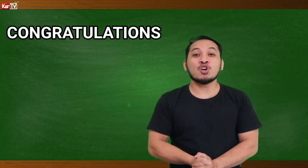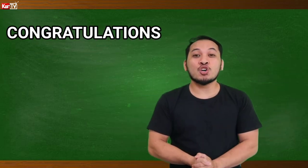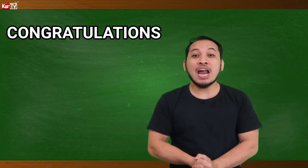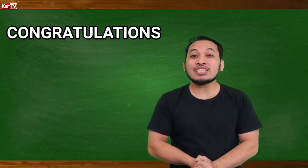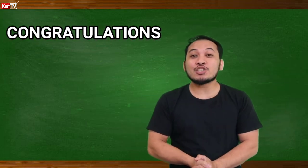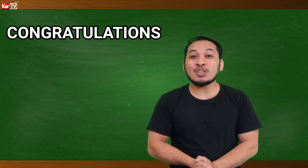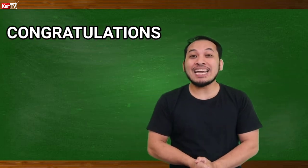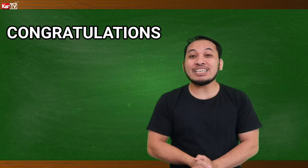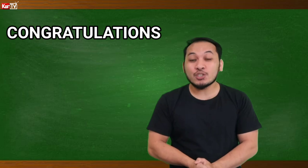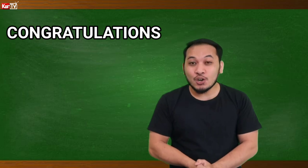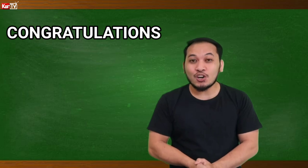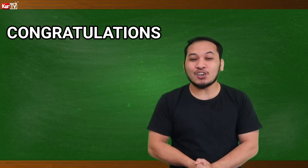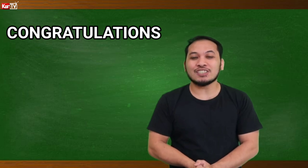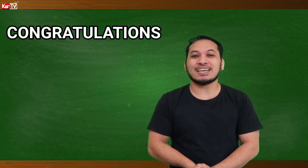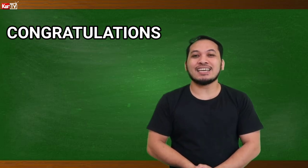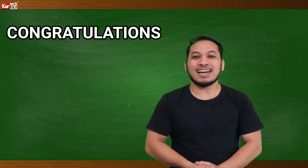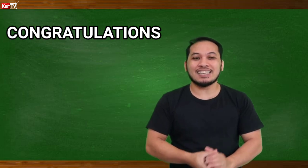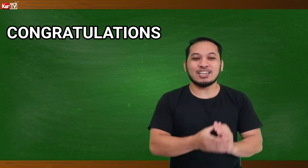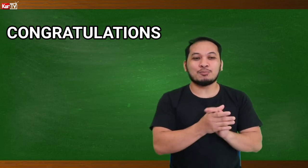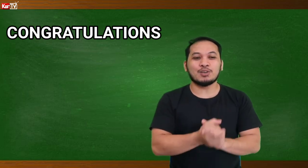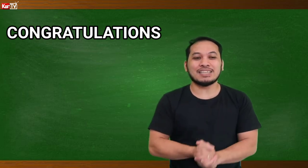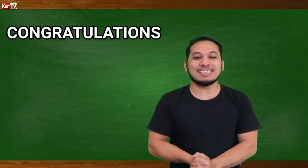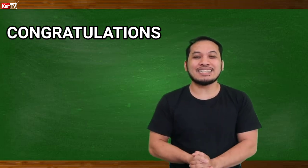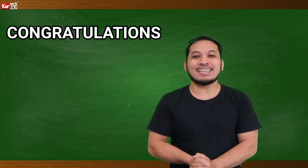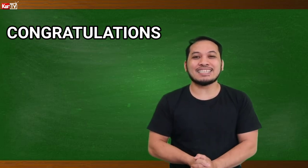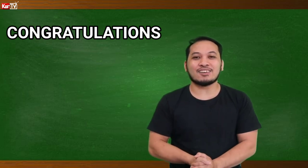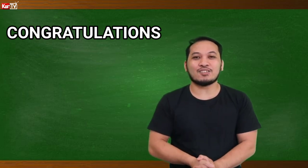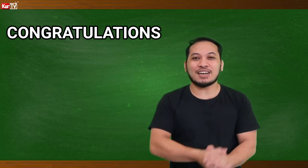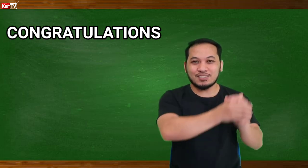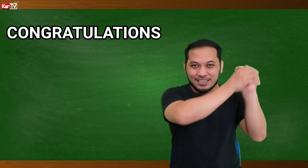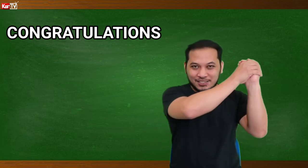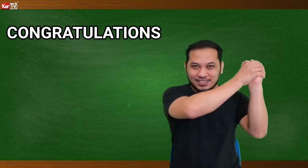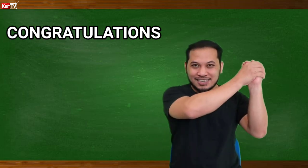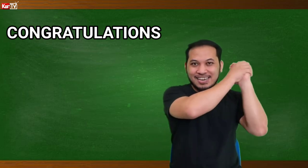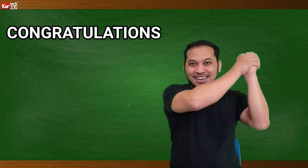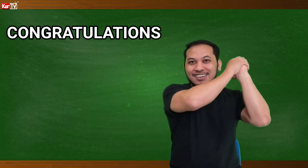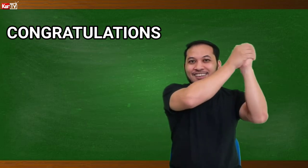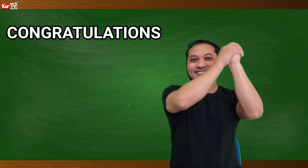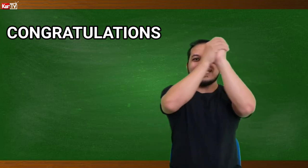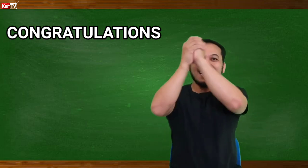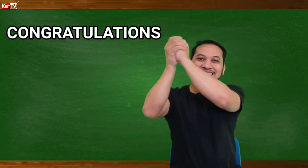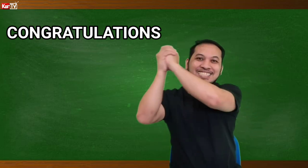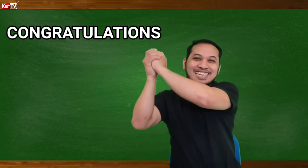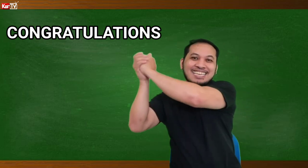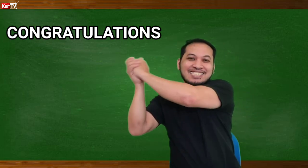Congratulations. Ayan. Ganito po natin si Senyas ang congratulations. Congratulations.